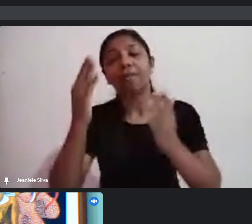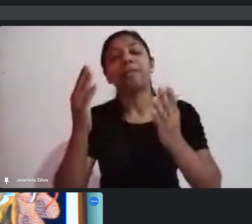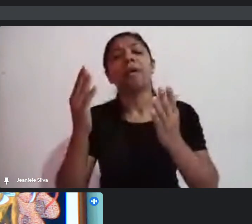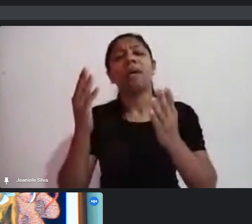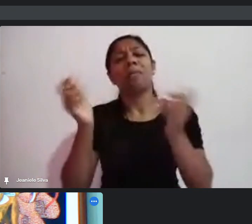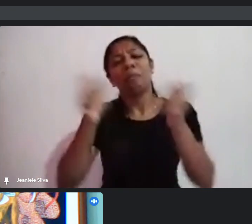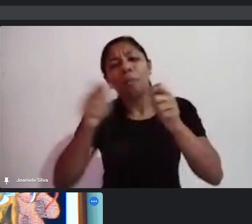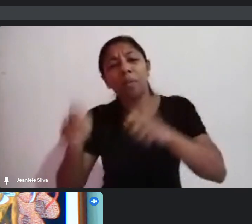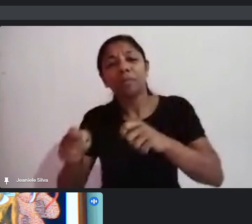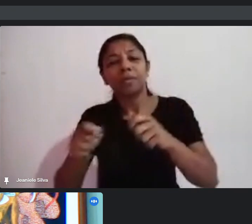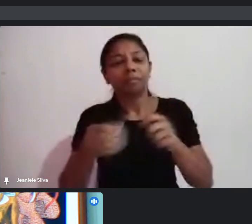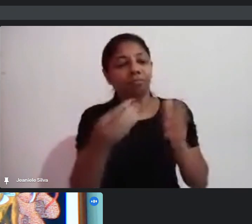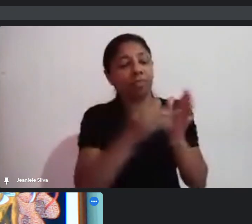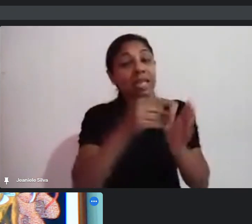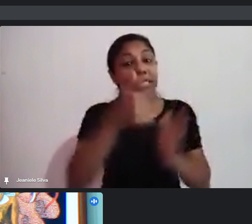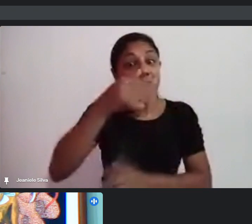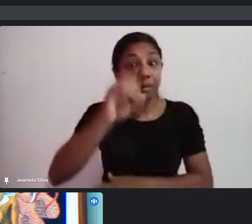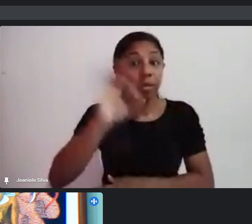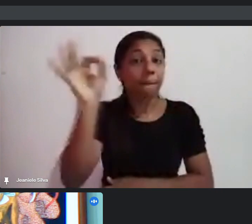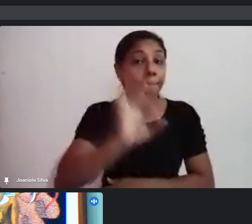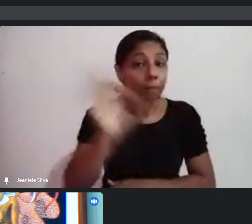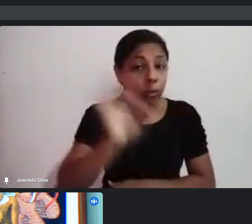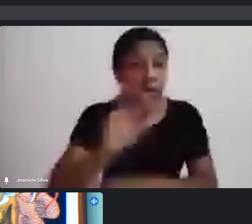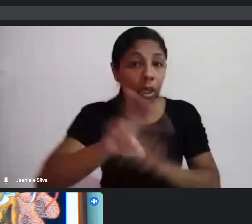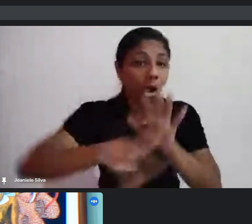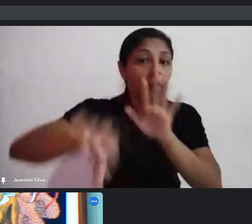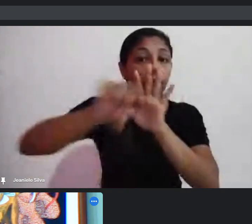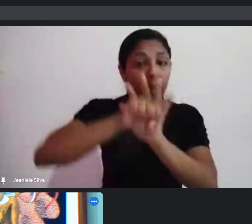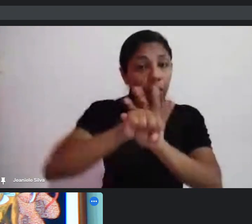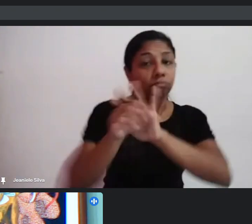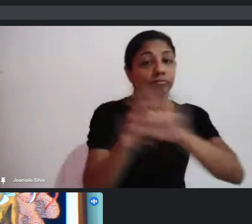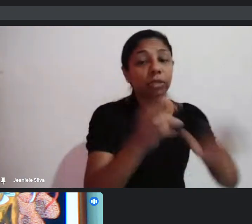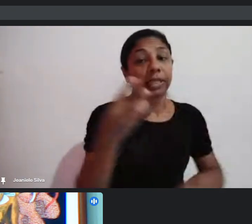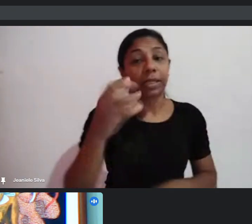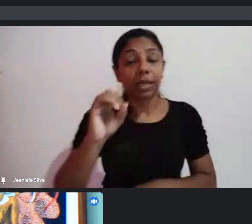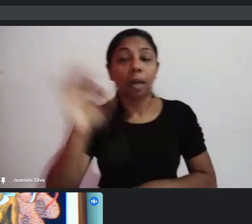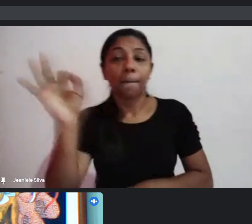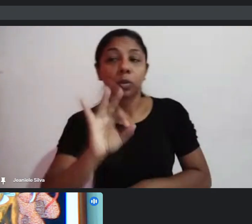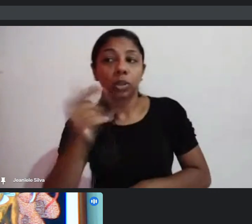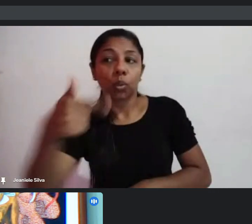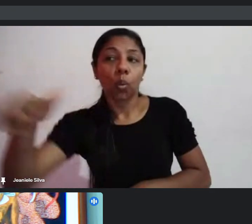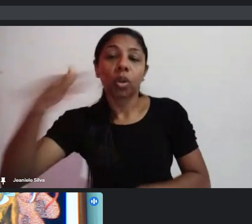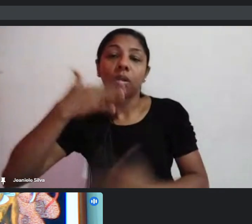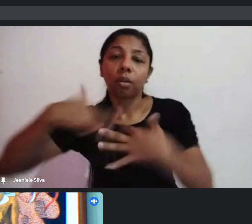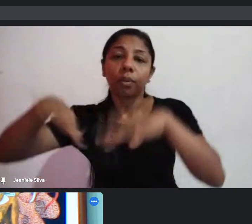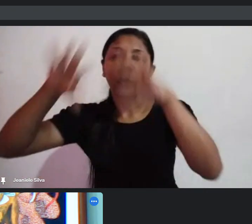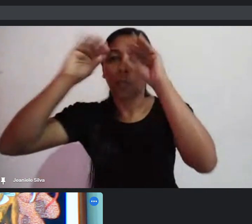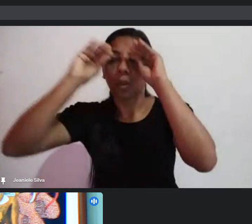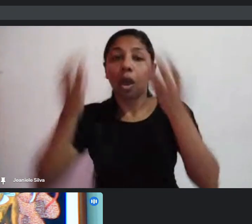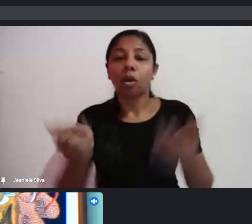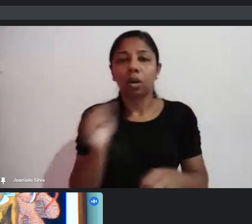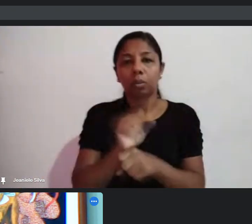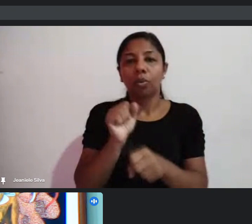lembrando 70% é audiovisual 30% para as outras linguagens e aí só um minutinho aqui que aí o Adler vai